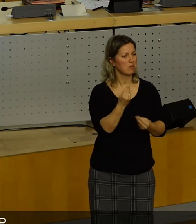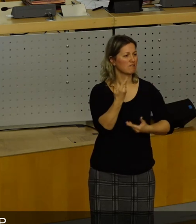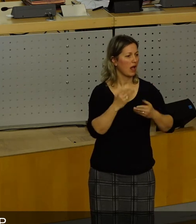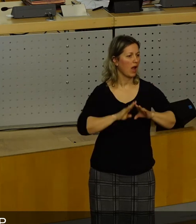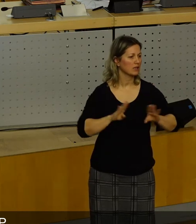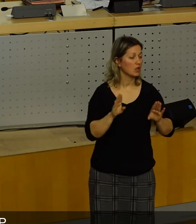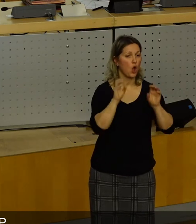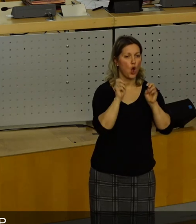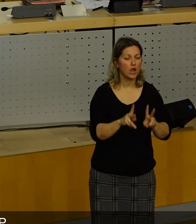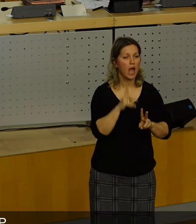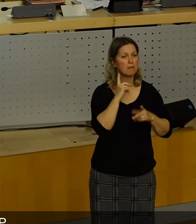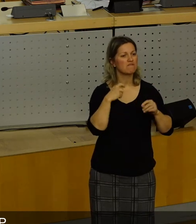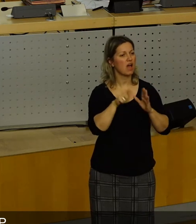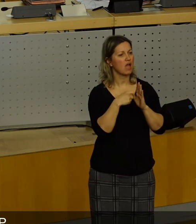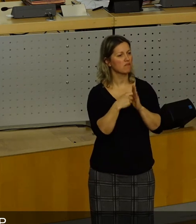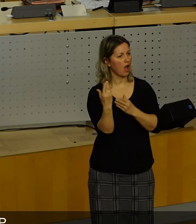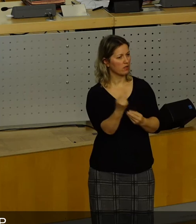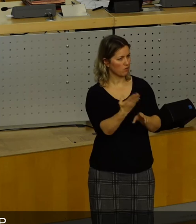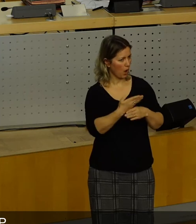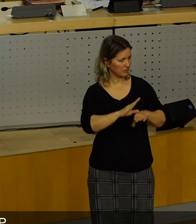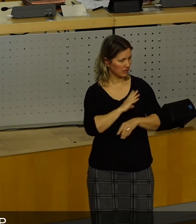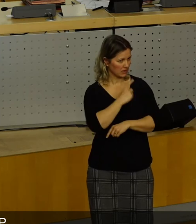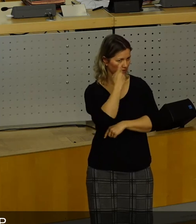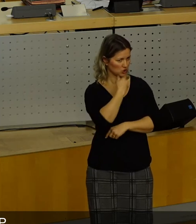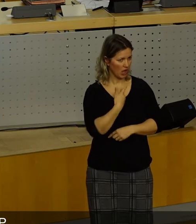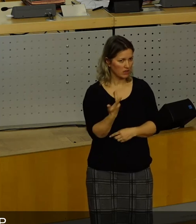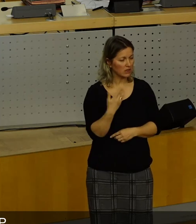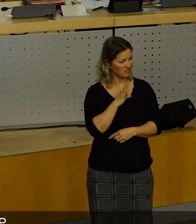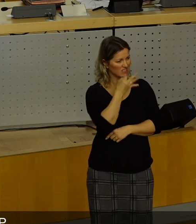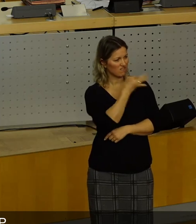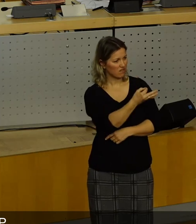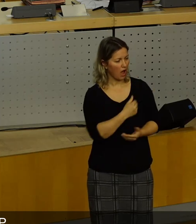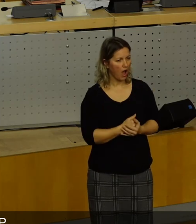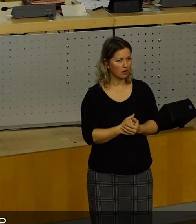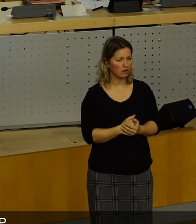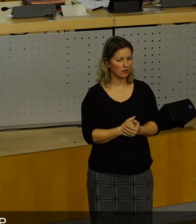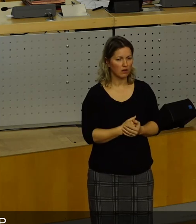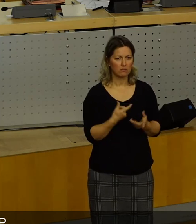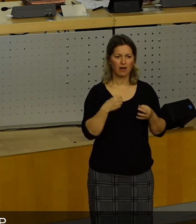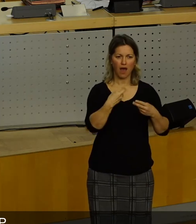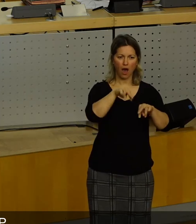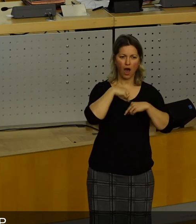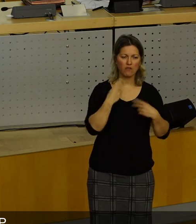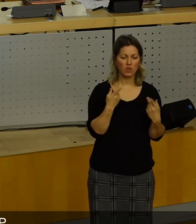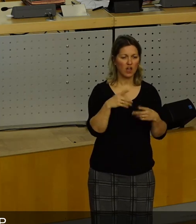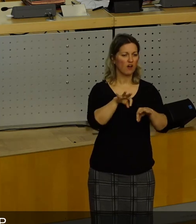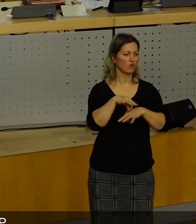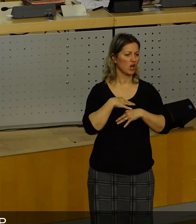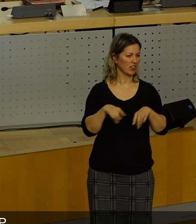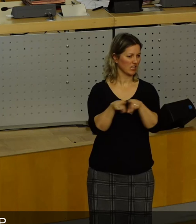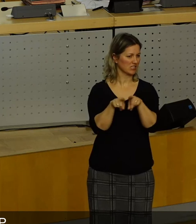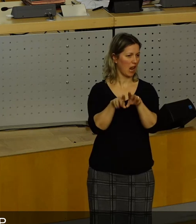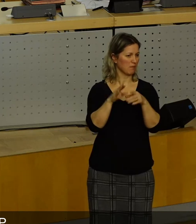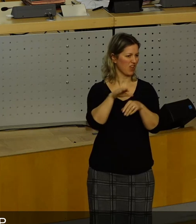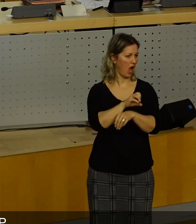Aber warum man die Freien Wähler nicht einlädt, habe ich nicht verstanden. Die Frage habe ich gestellt, da haben Sie dann mehr oder weniger sinngemäß gesagt, das sind für Sie die gleichen, wie die